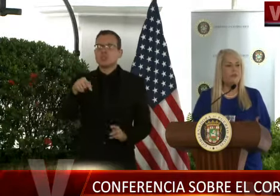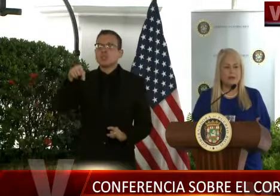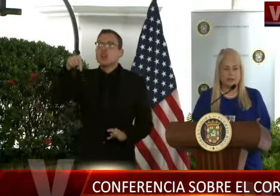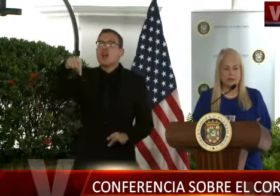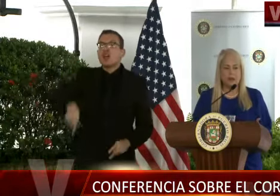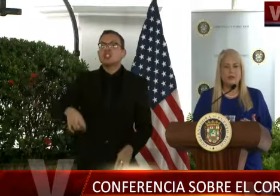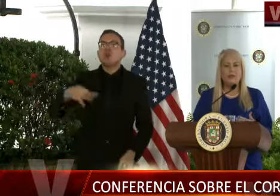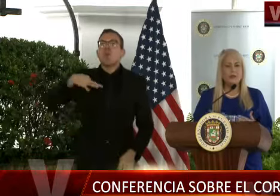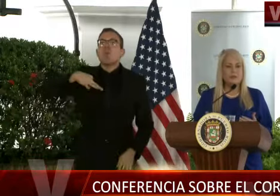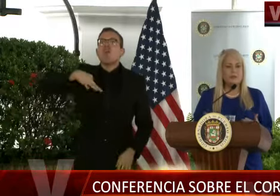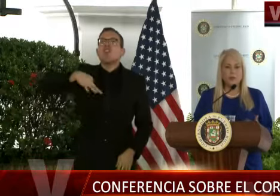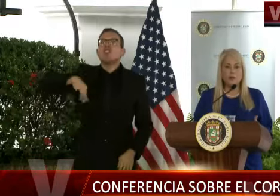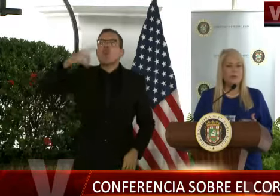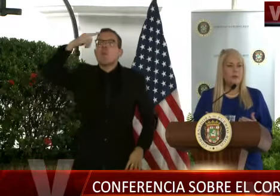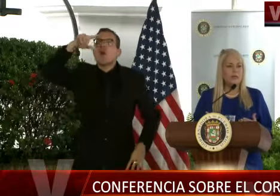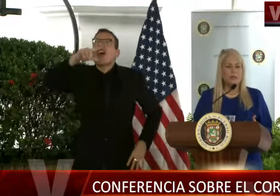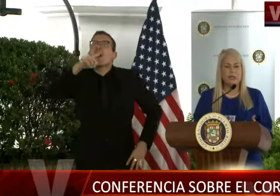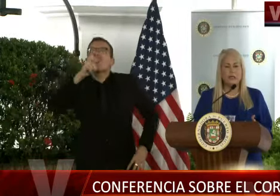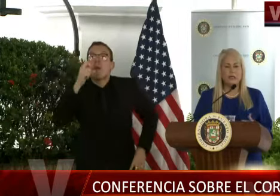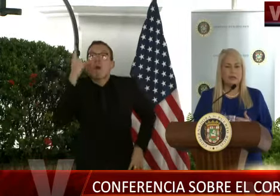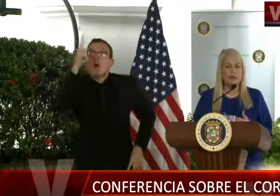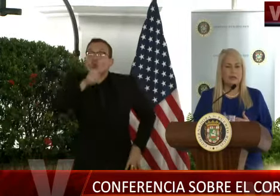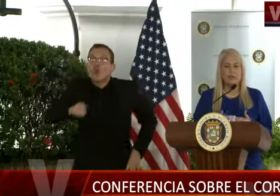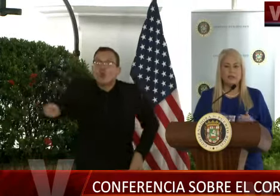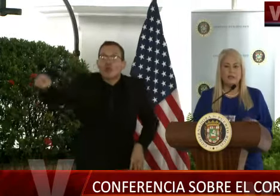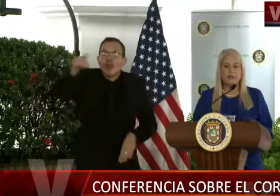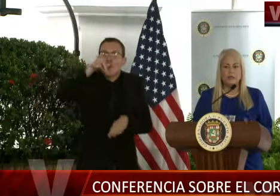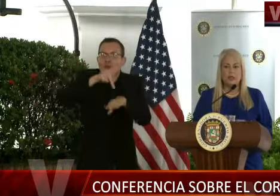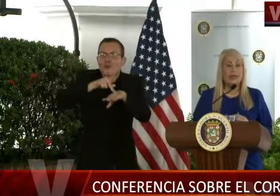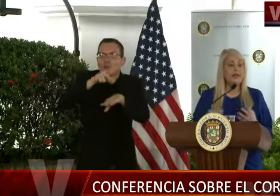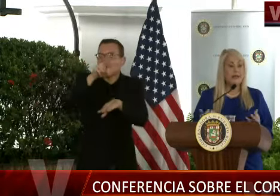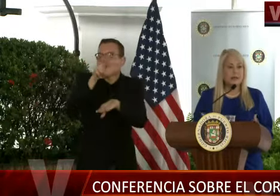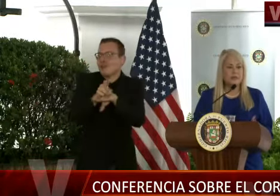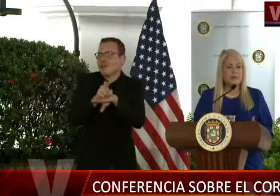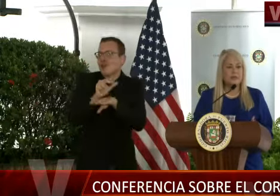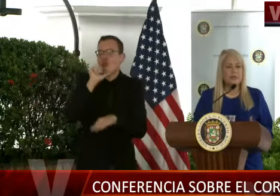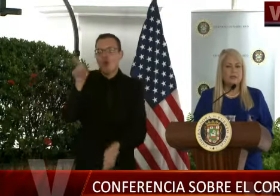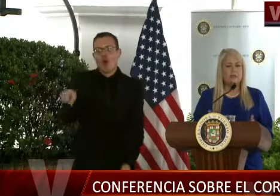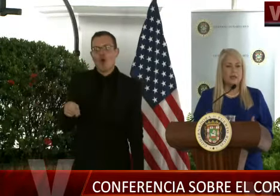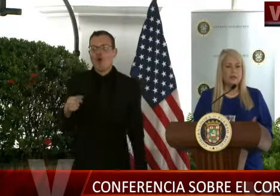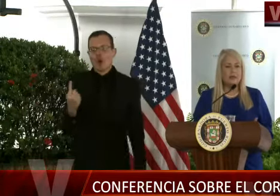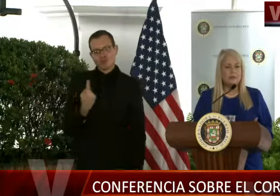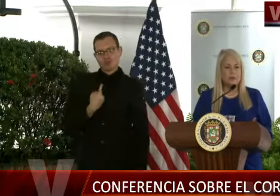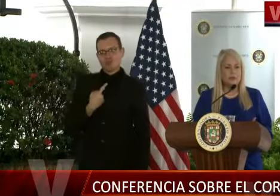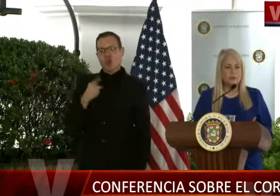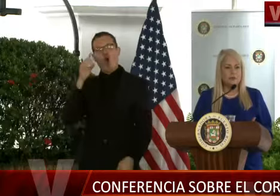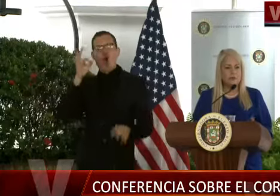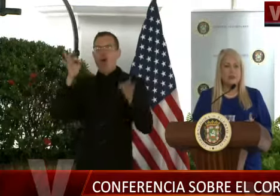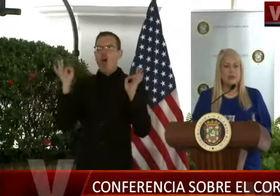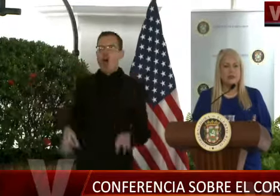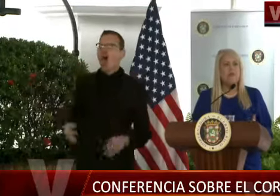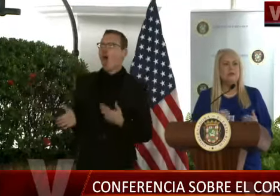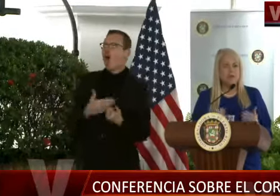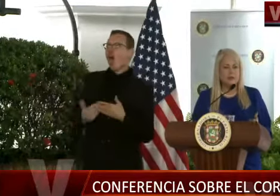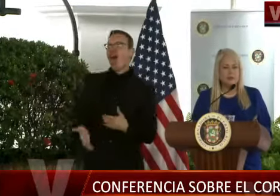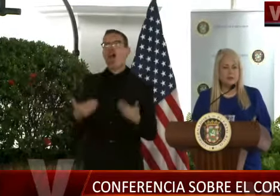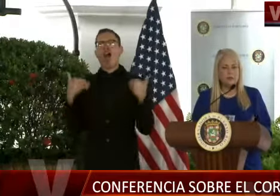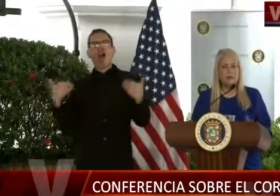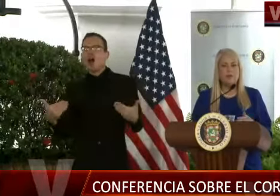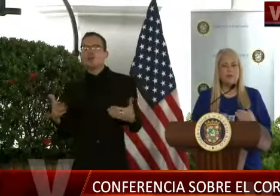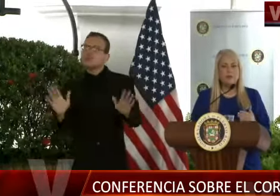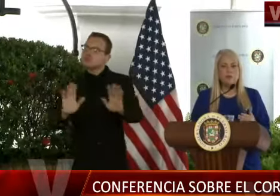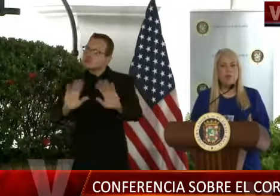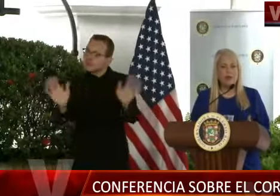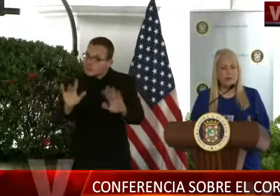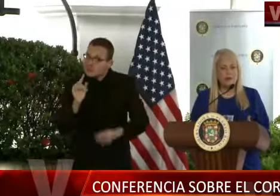la tomo informada, no la tomo de una manera al azar y sin tener los elementos de juicio. Así que, esa